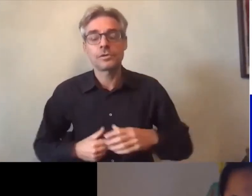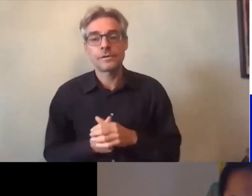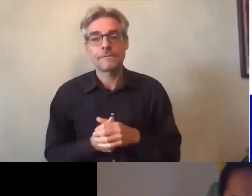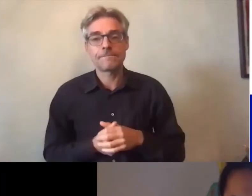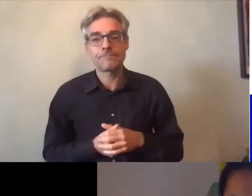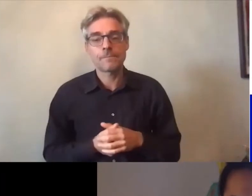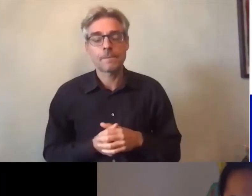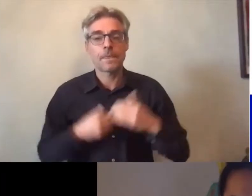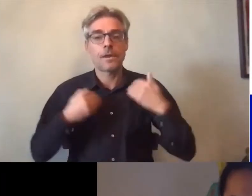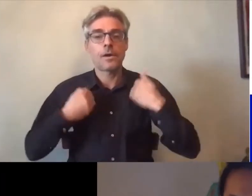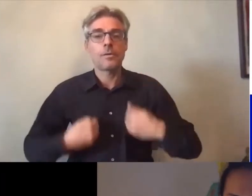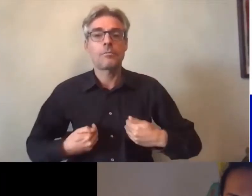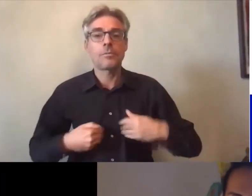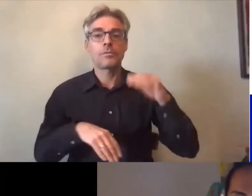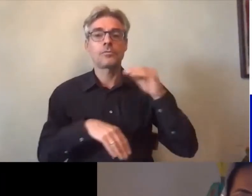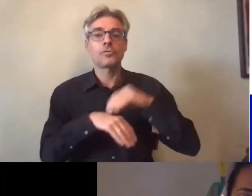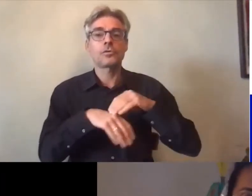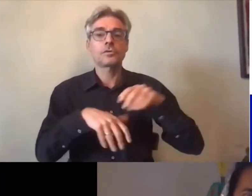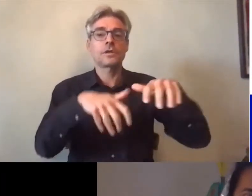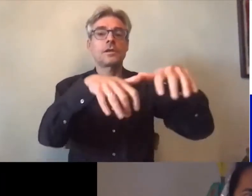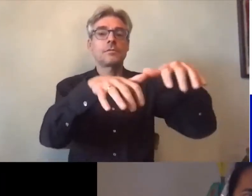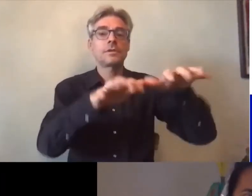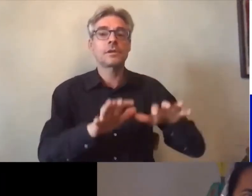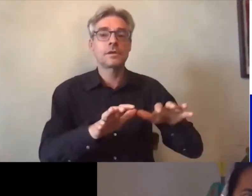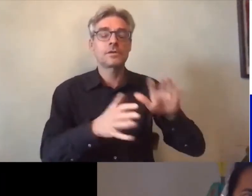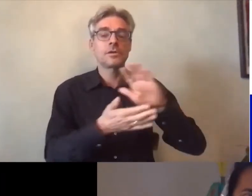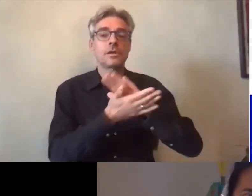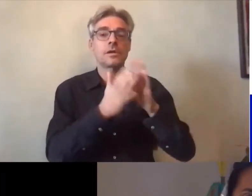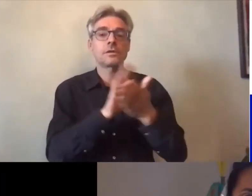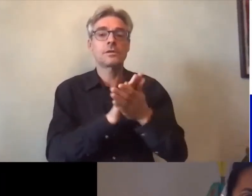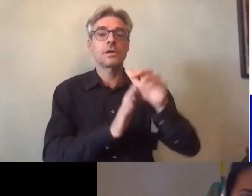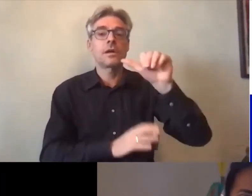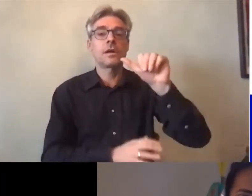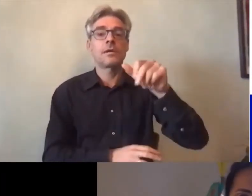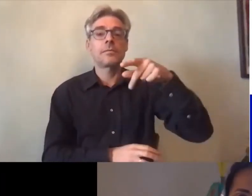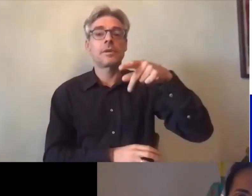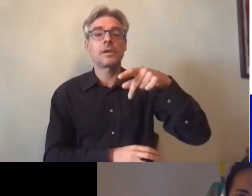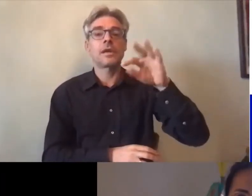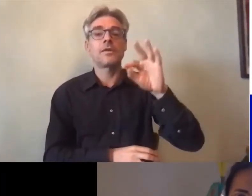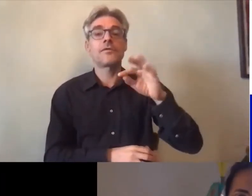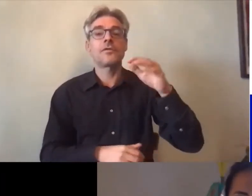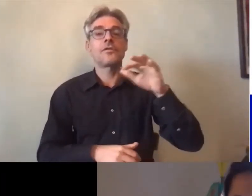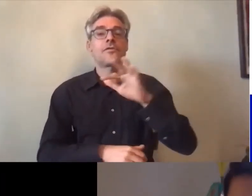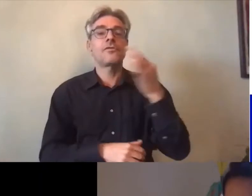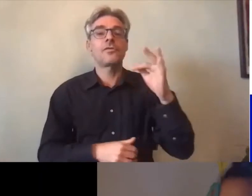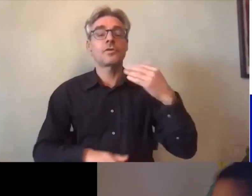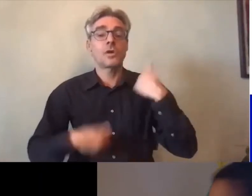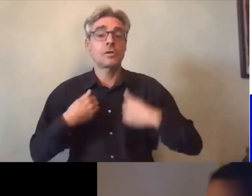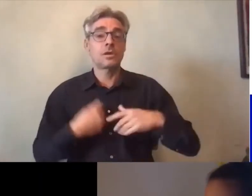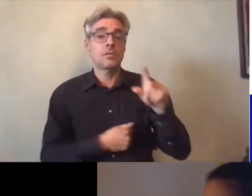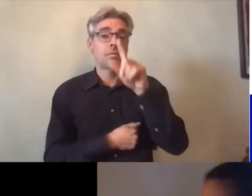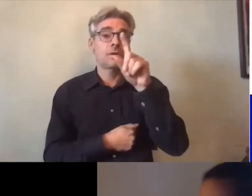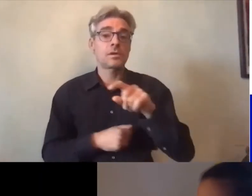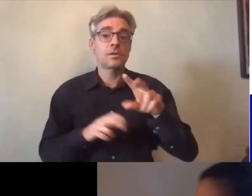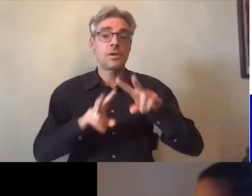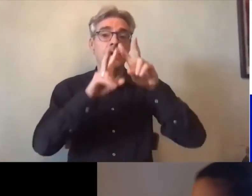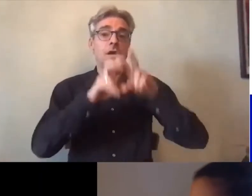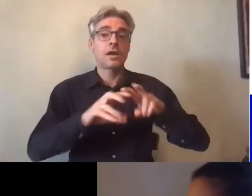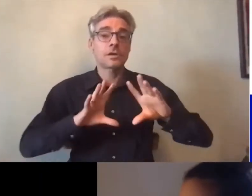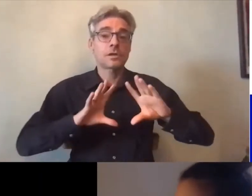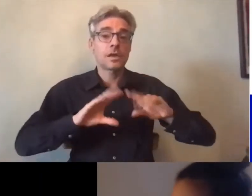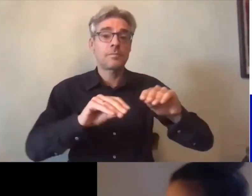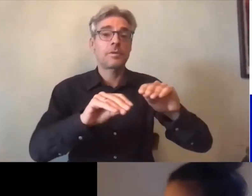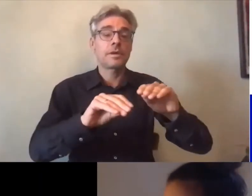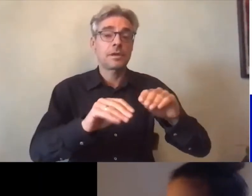membre du conseil d'administration de l'association APF France Handicap vous demande est-ce que la recherche appliquée à la FIRA s'appuie sur une